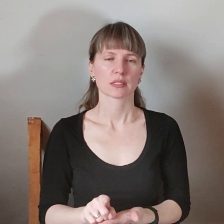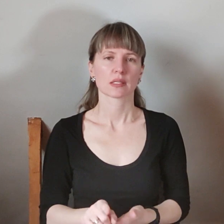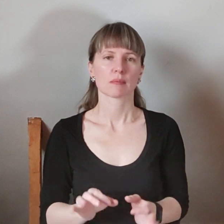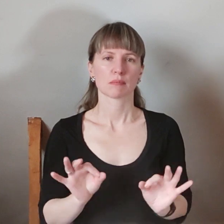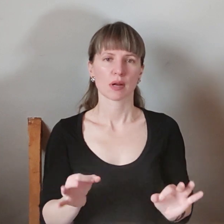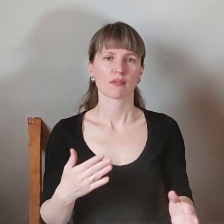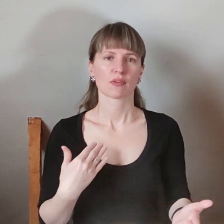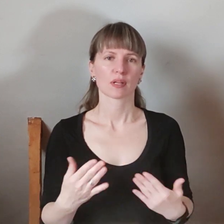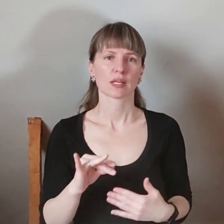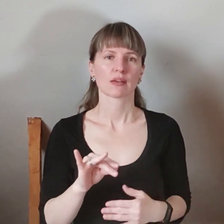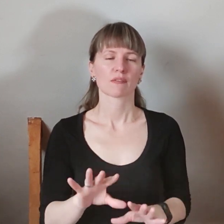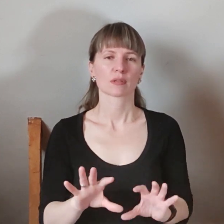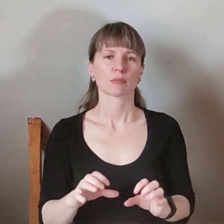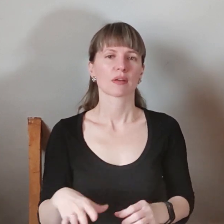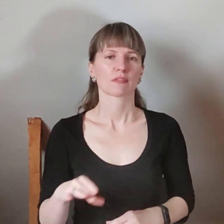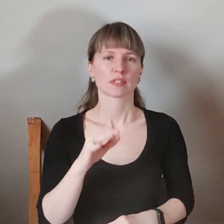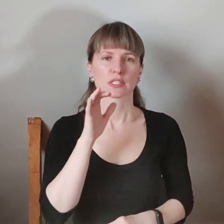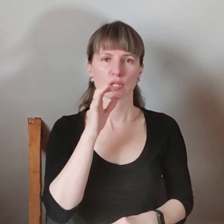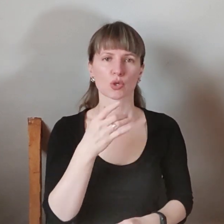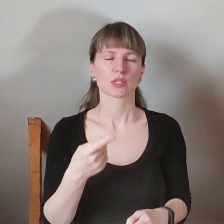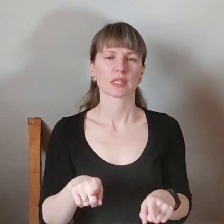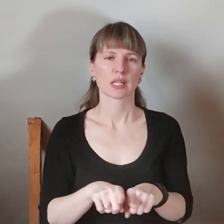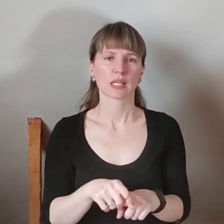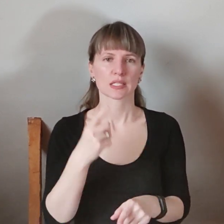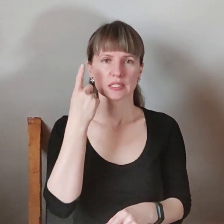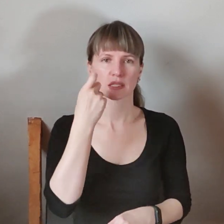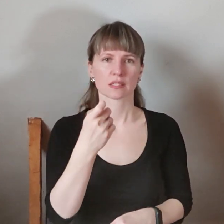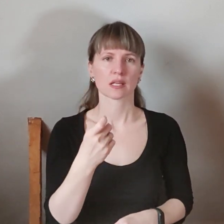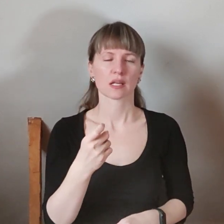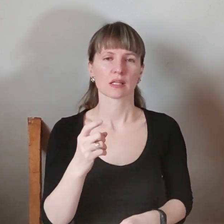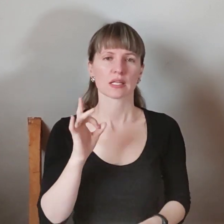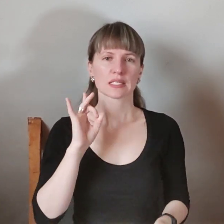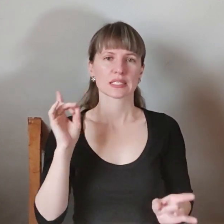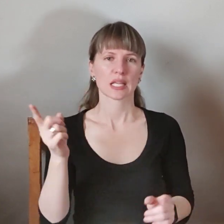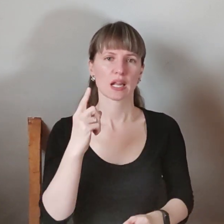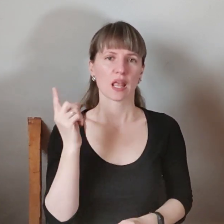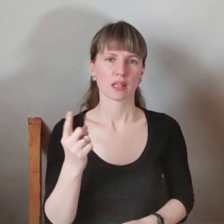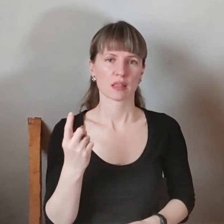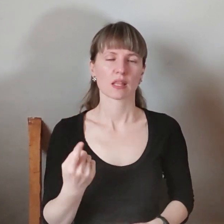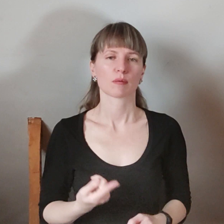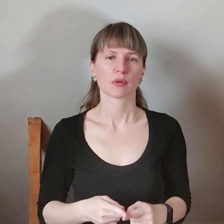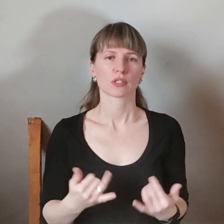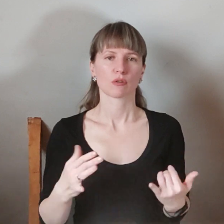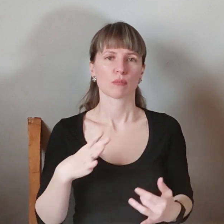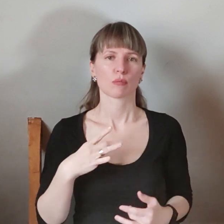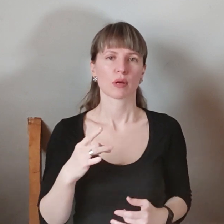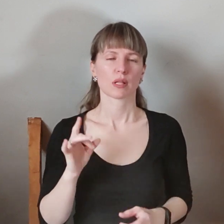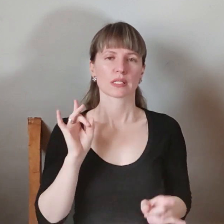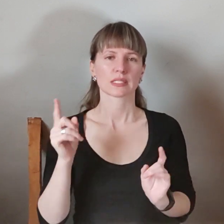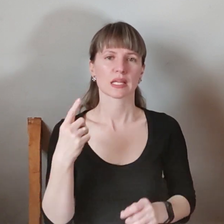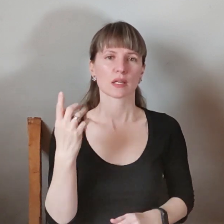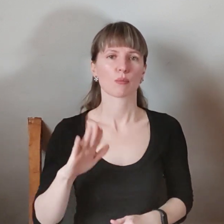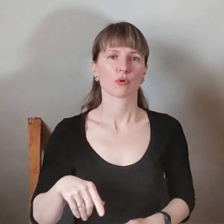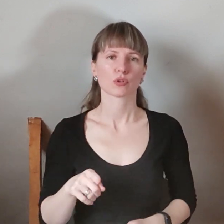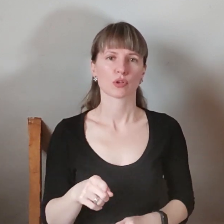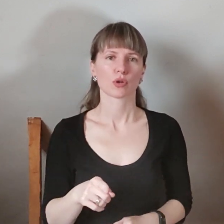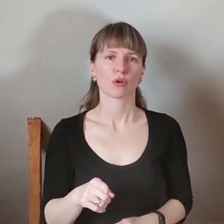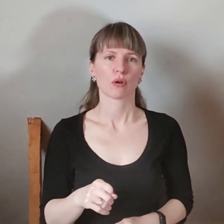реагувати і розпринимати всеріз такі сигнали сирену. Сьогодні звучала сирена і після нього не відбувало